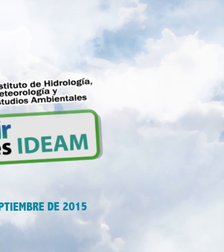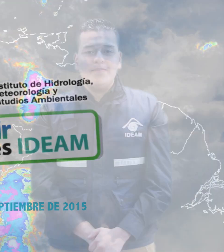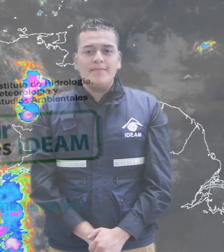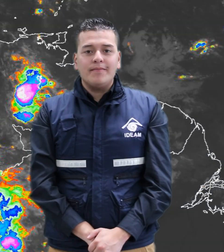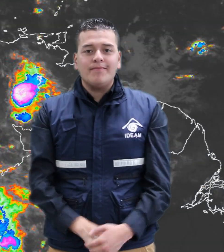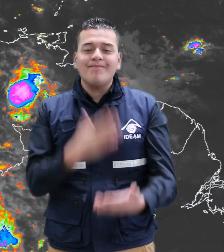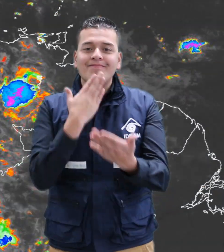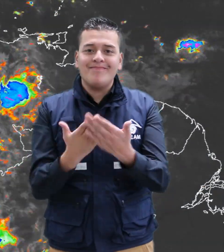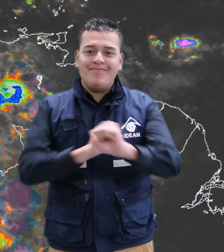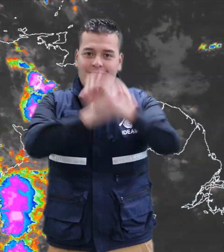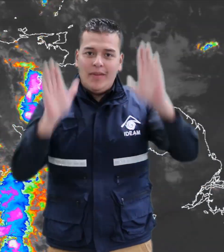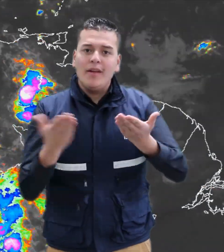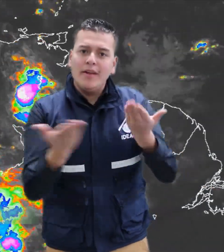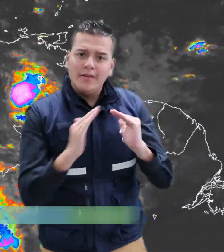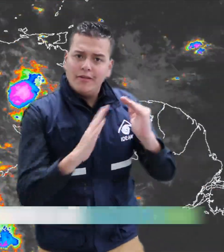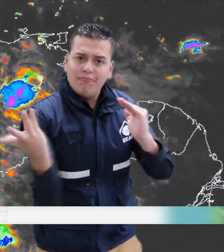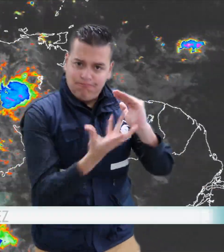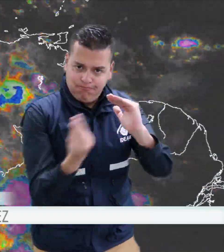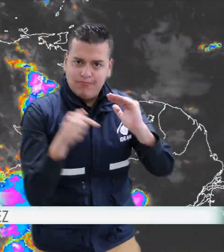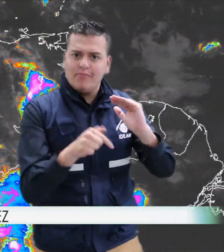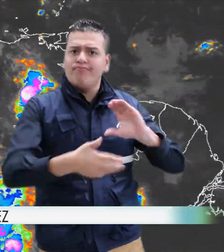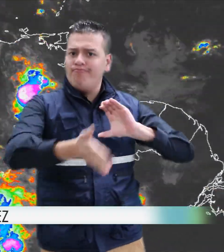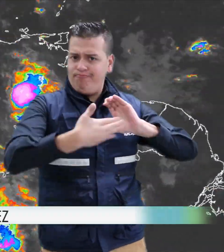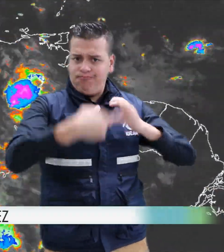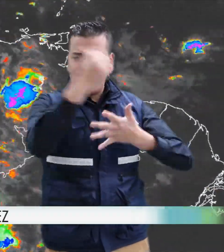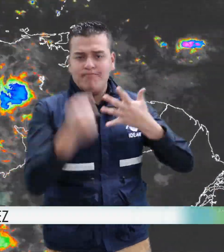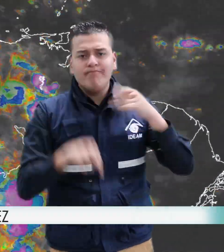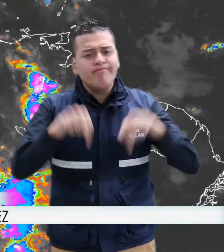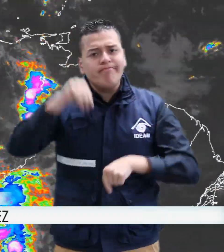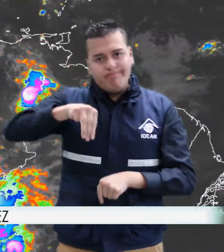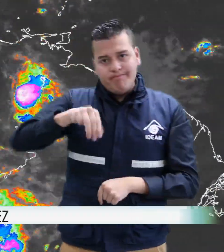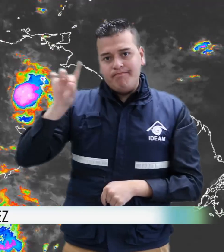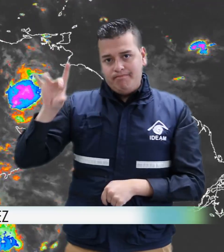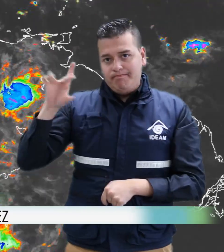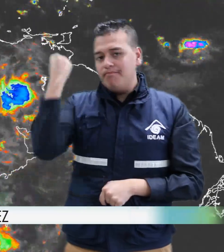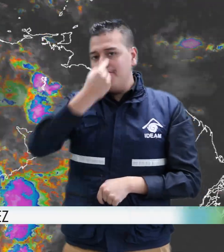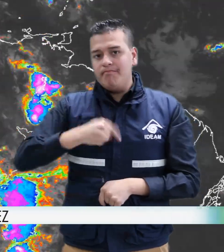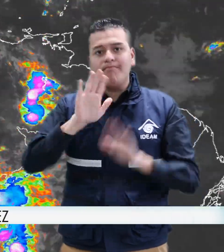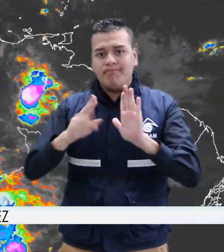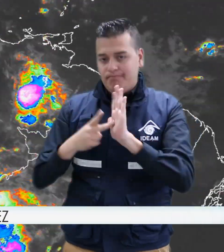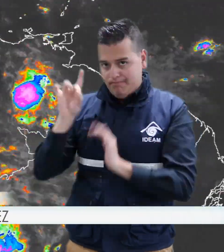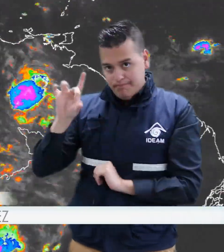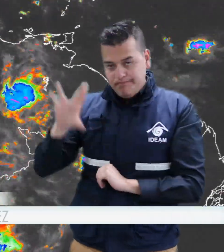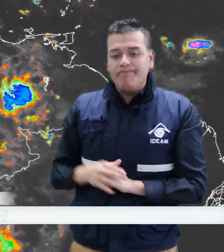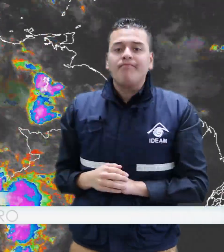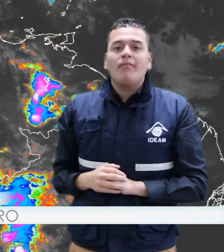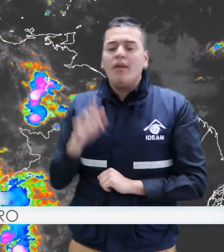Buenos días, bienvenidos al pronóstico Lideán para el día de hoy martes 15 de septiembre de 2015. En el transcurso de las